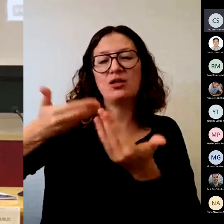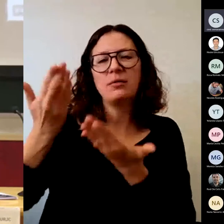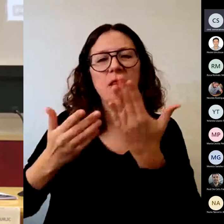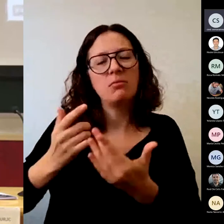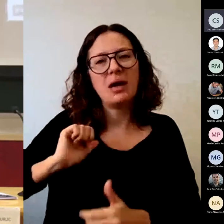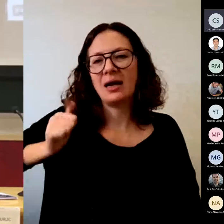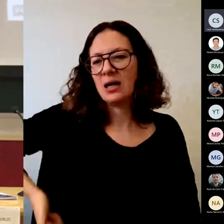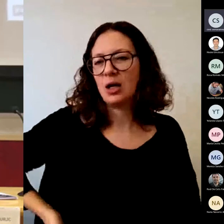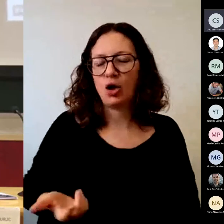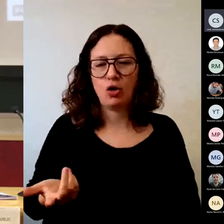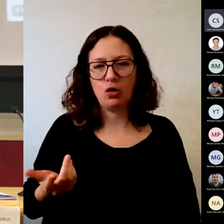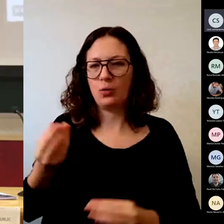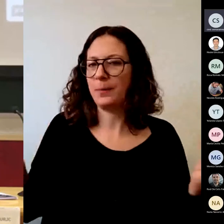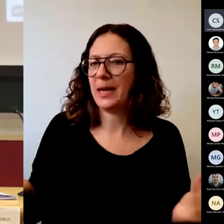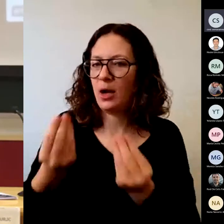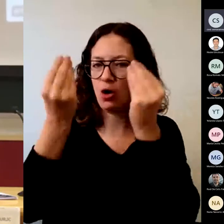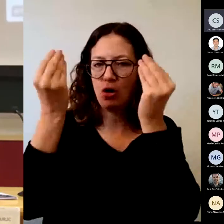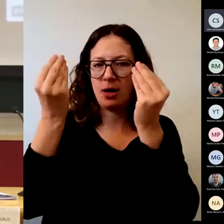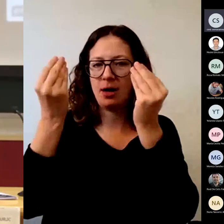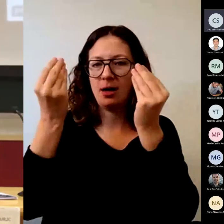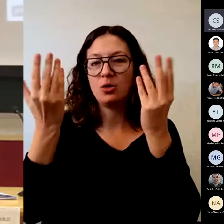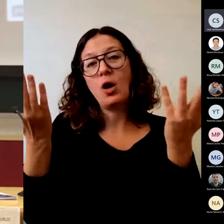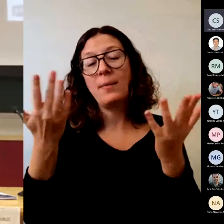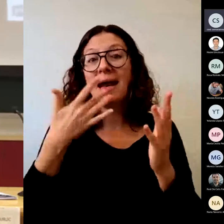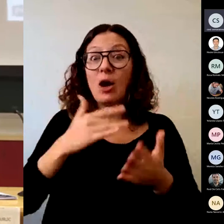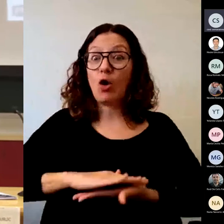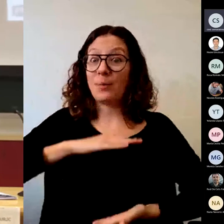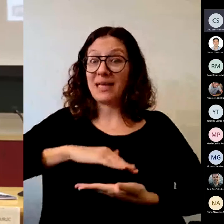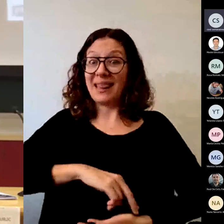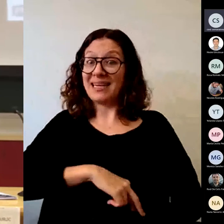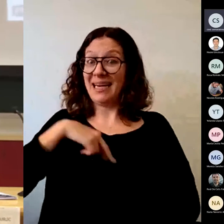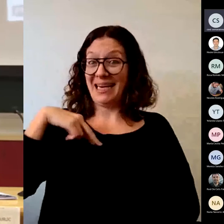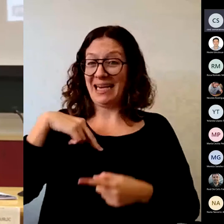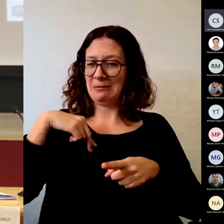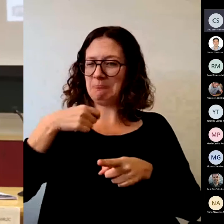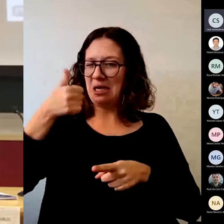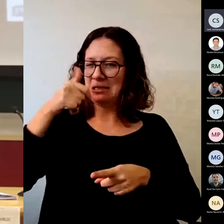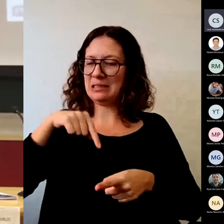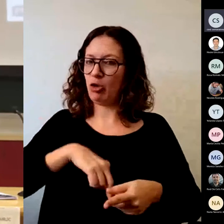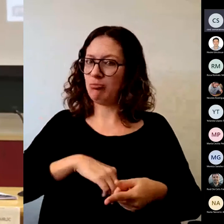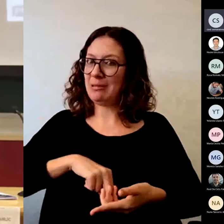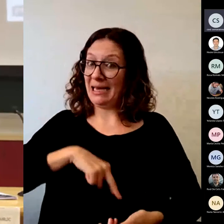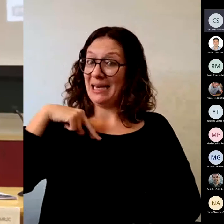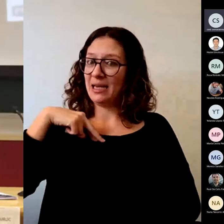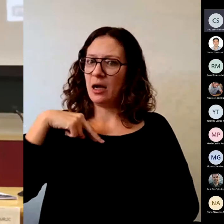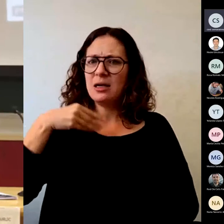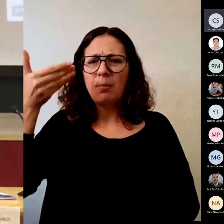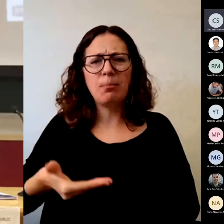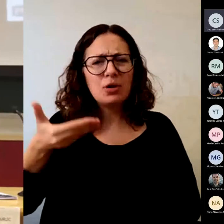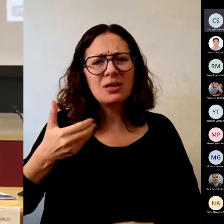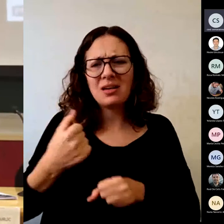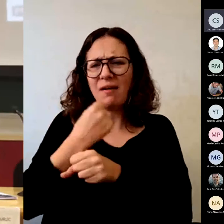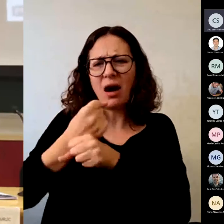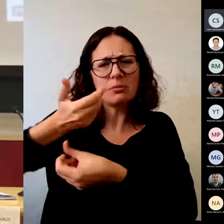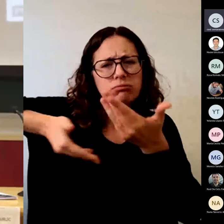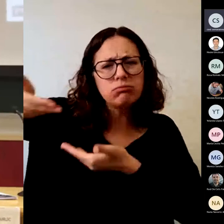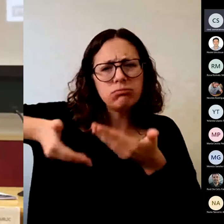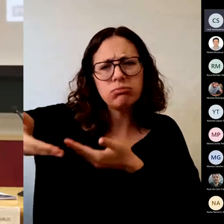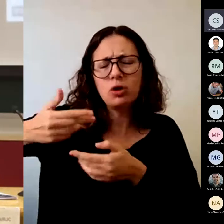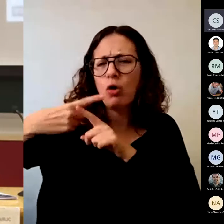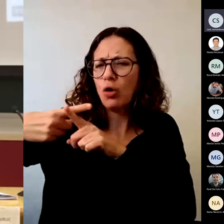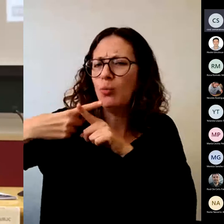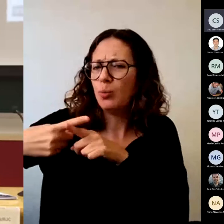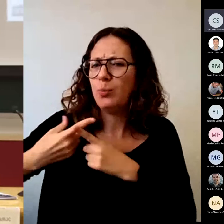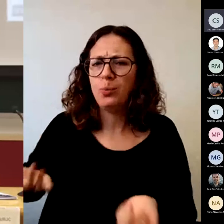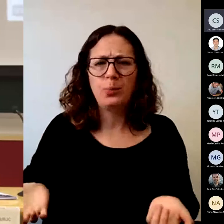genéricas sobre todo muy importante que trabajemos de esa forma de forma colaborativa y compartida tenemos